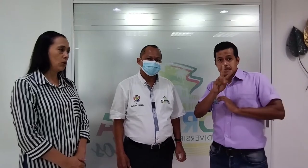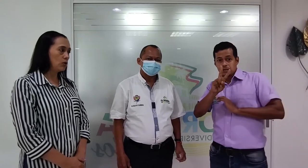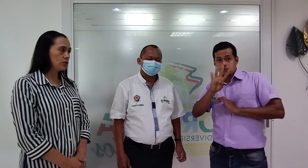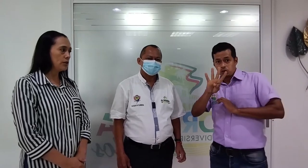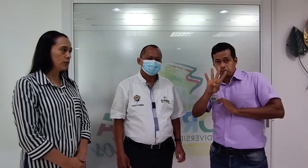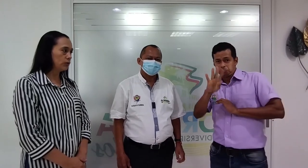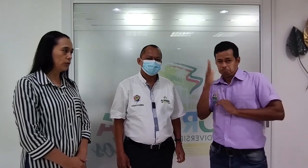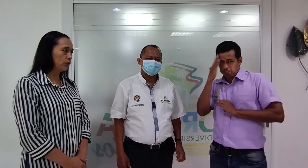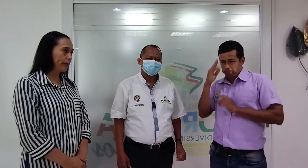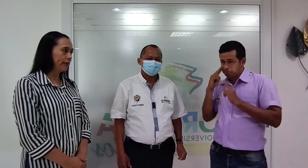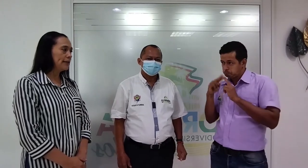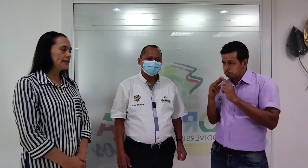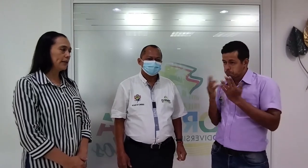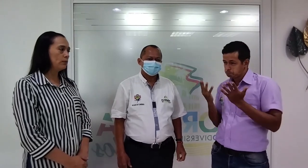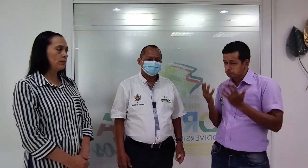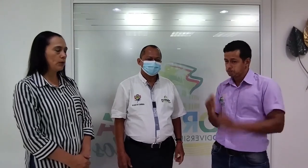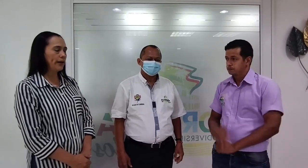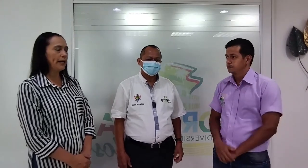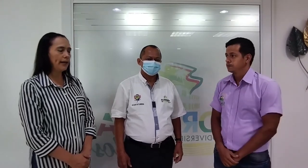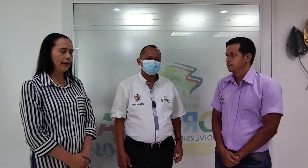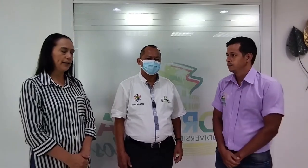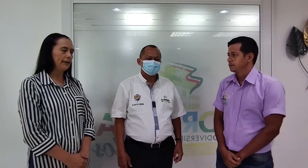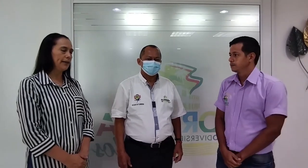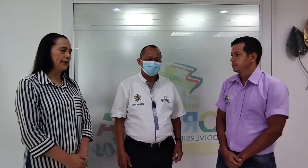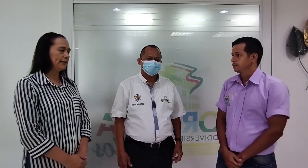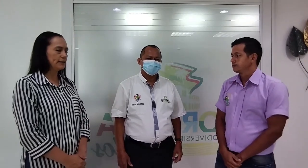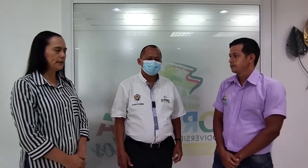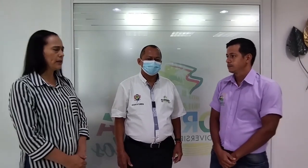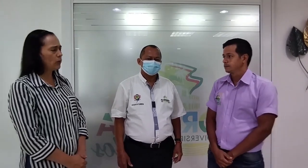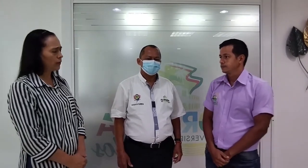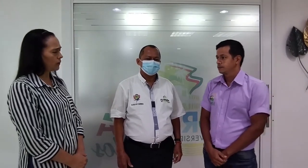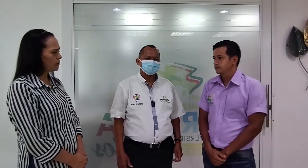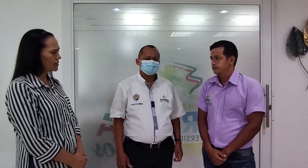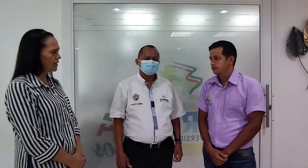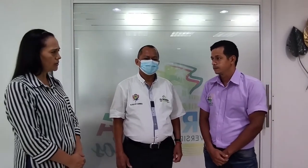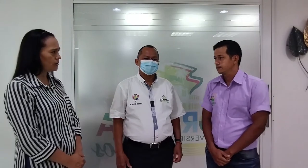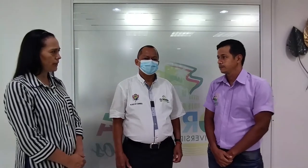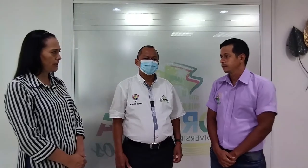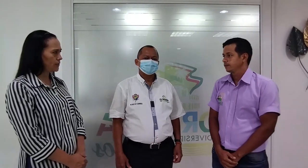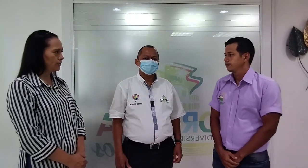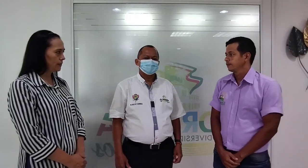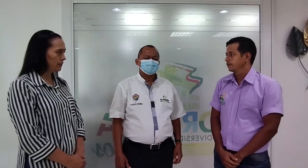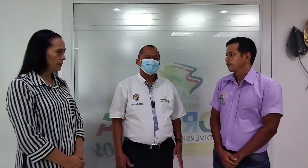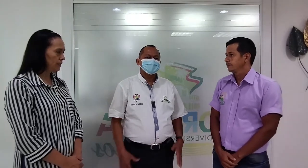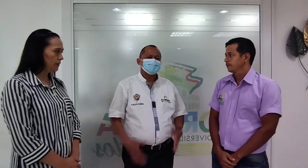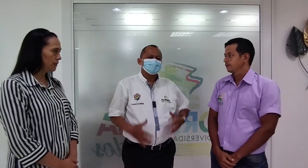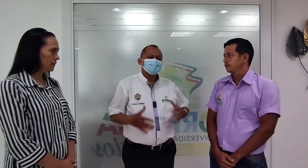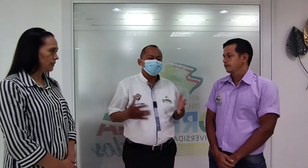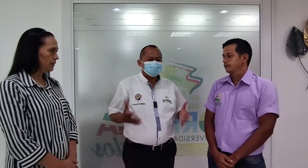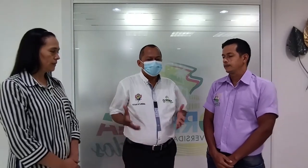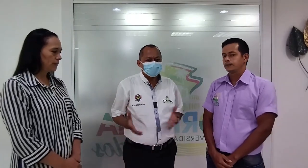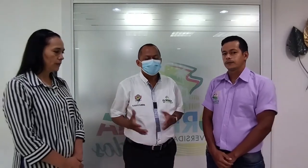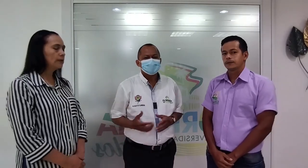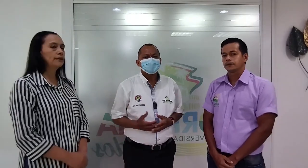11 de octubre se conmemora la ley 324. ¿Cómo se ha ido sobre eso? Muy complacido,